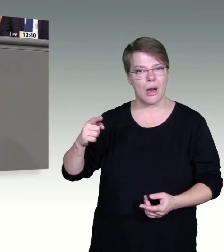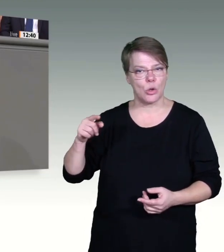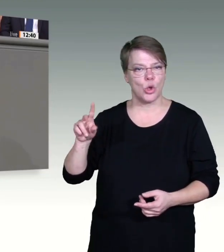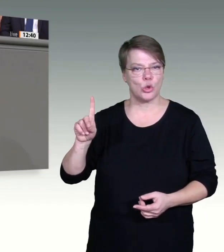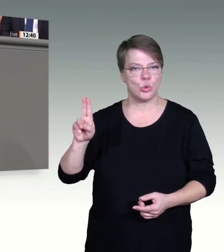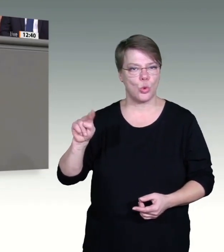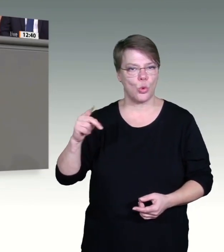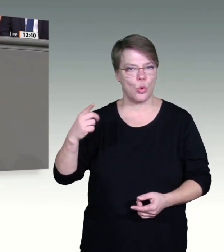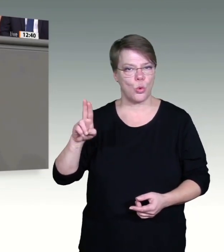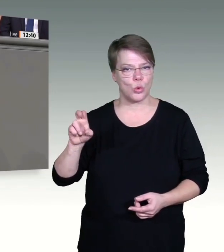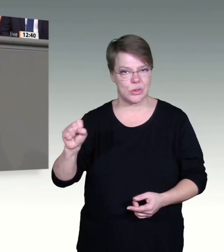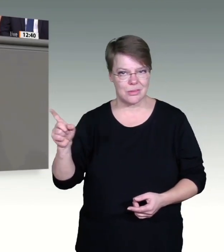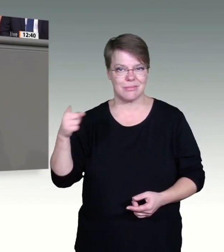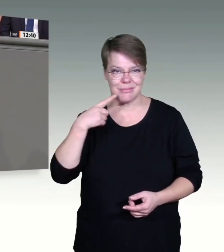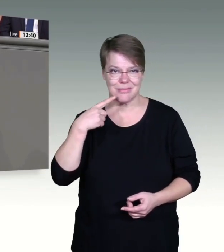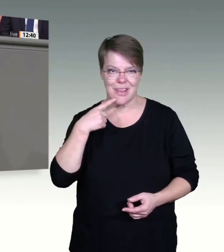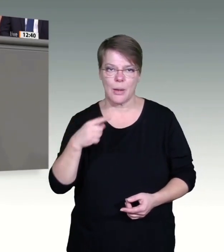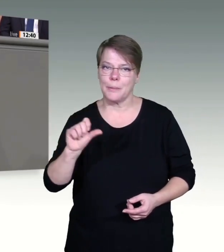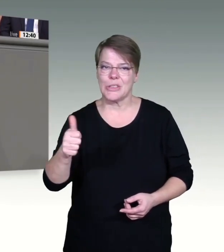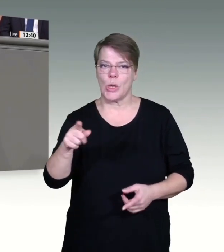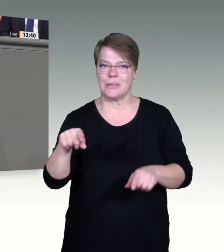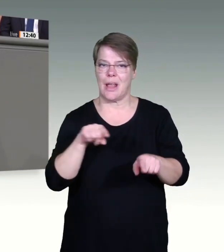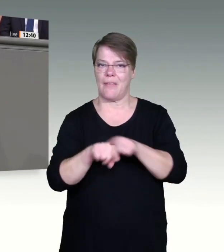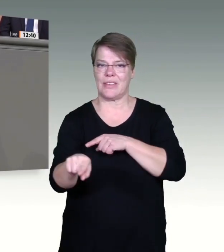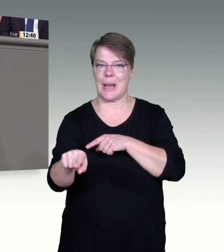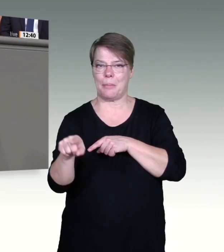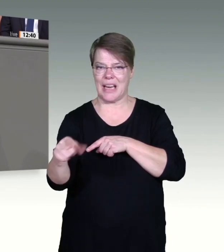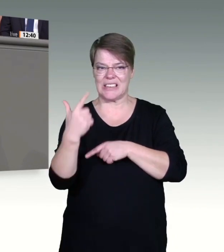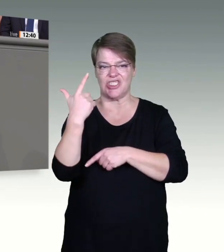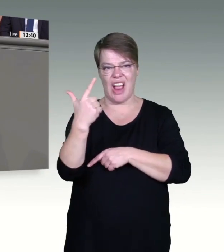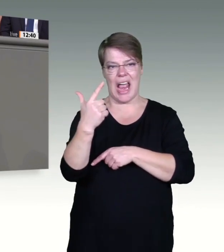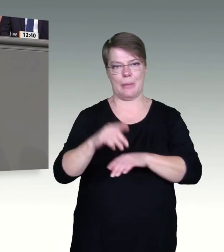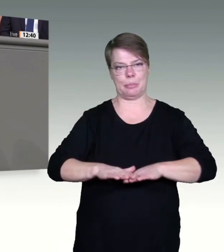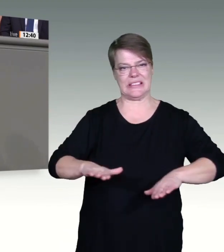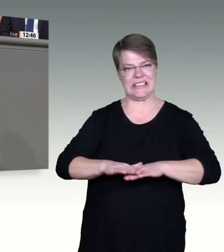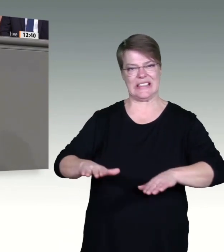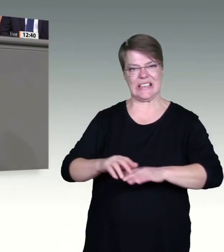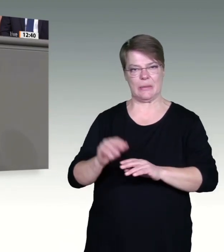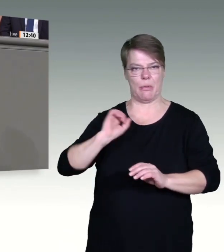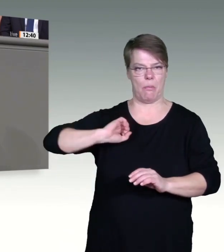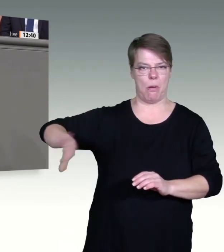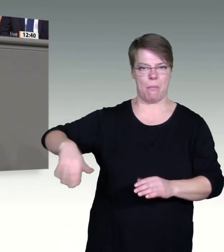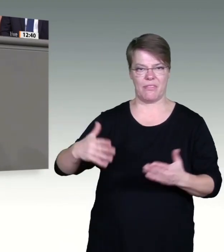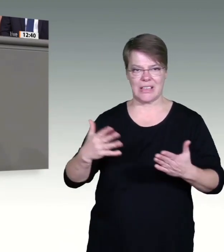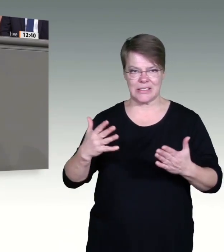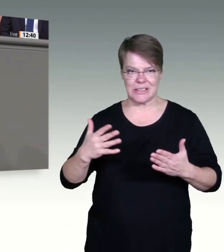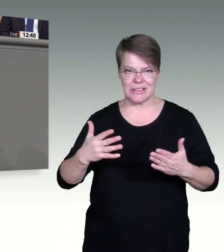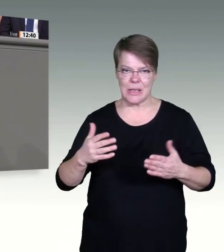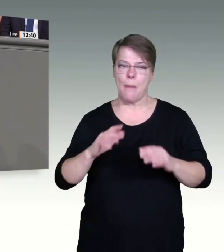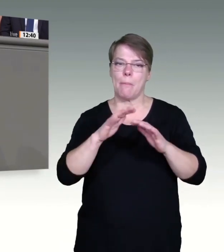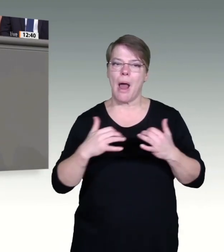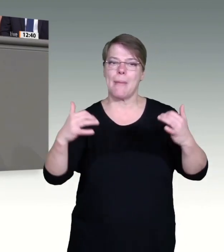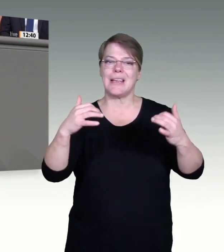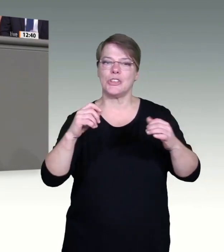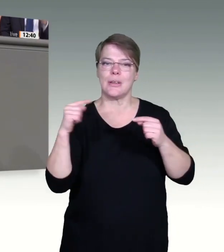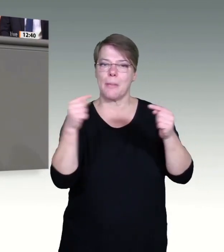Alle sollten sich bewusst sein, dass Versprechungen, die man nicht hält, extrem unglaubwürdig machen. Eine einrichtungsbezogene Impfpflicht